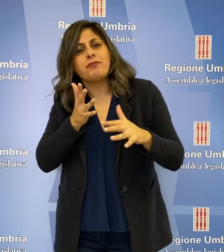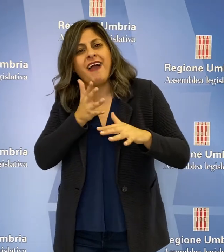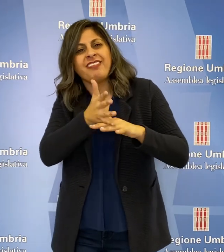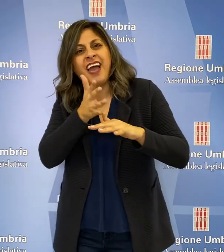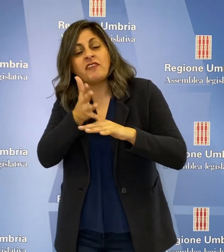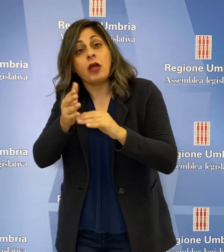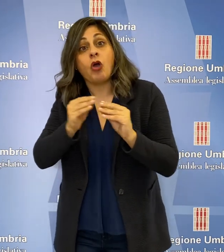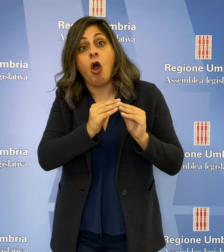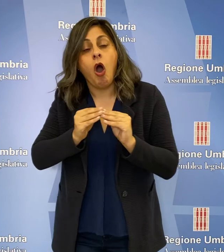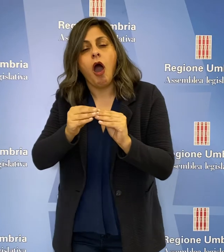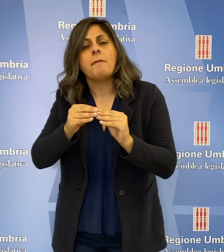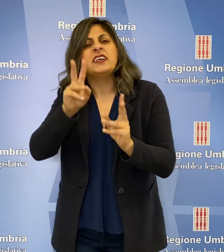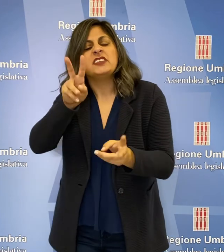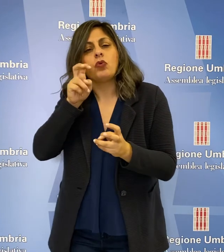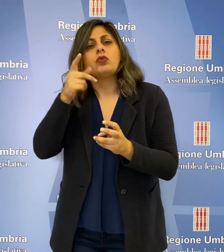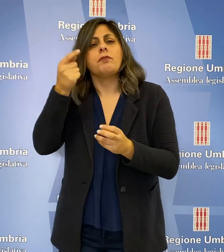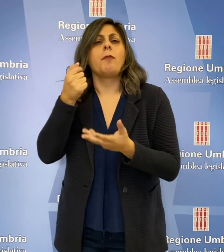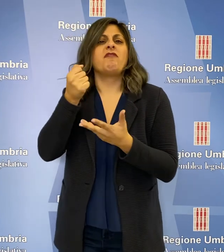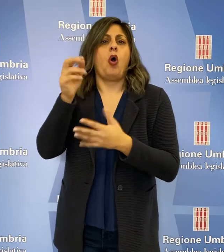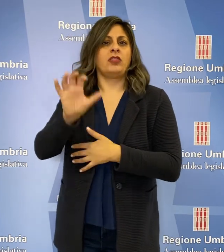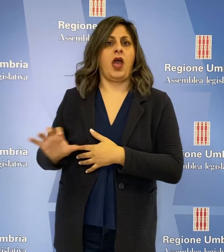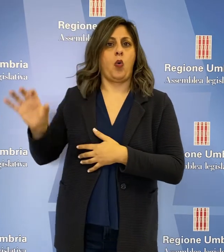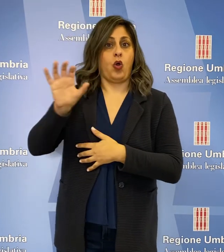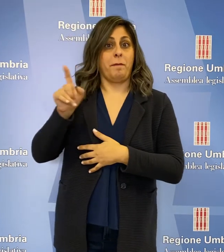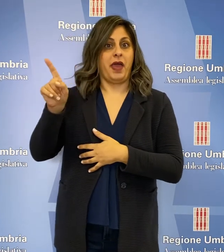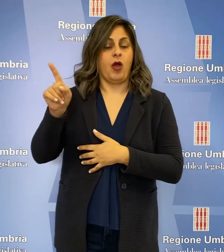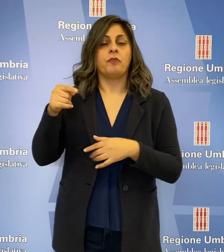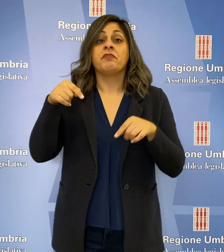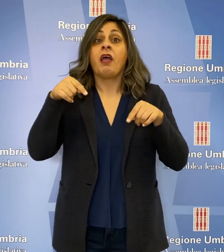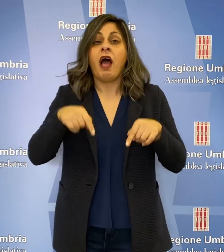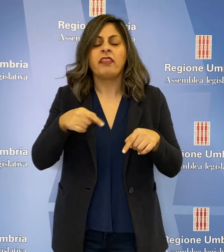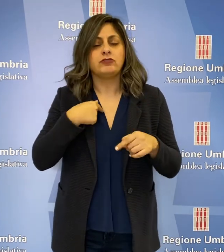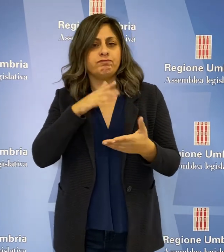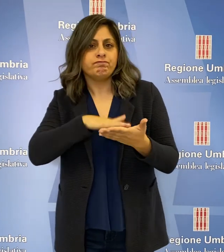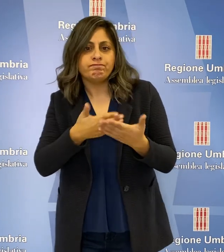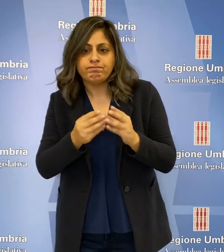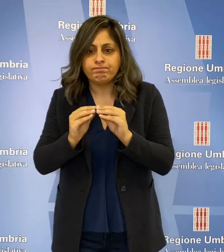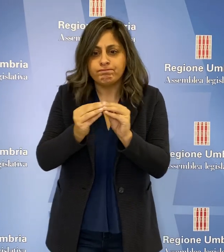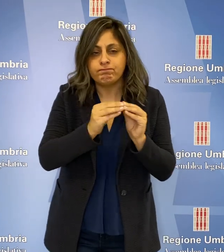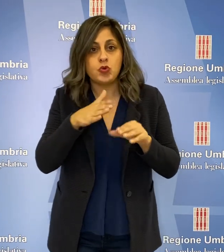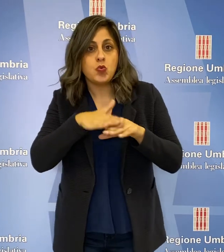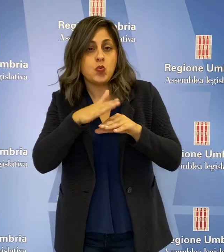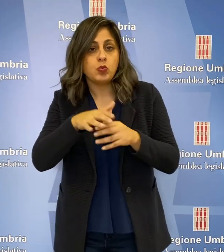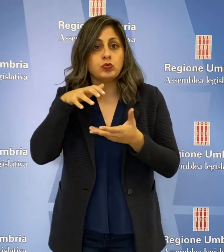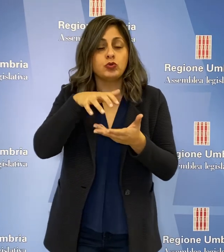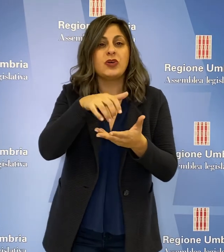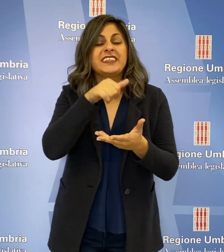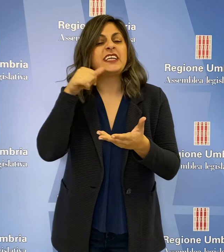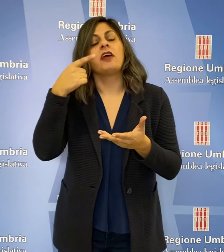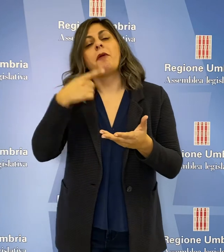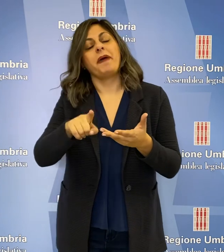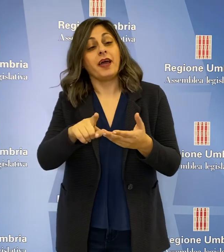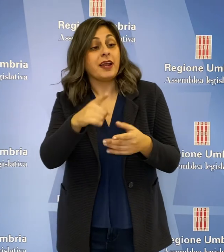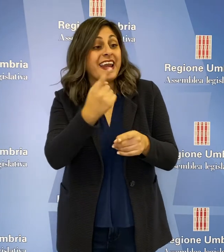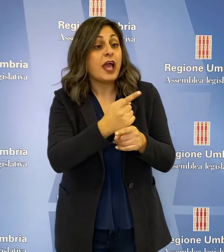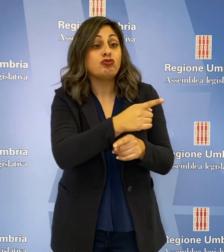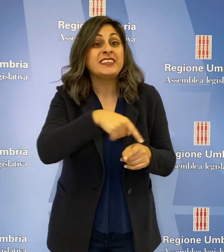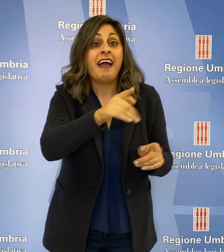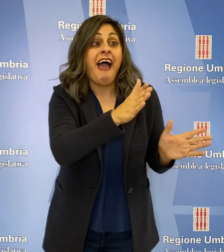forme di intervento che utilizzano fondi europei. Stiamo valutando il loro utilizzo per andare incontro alle esigenze